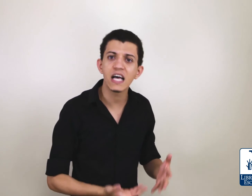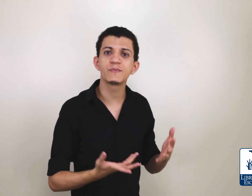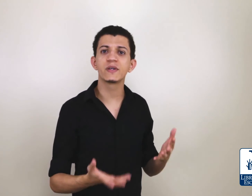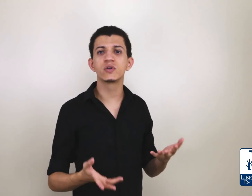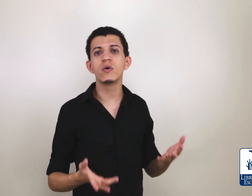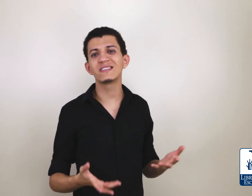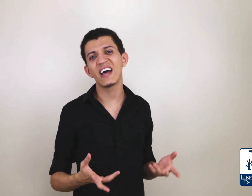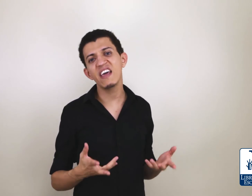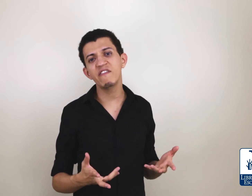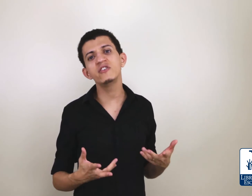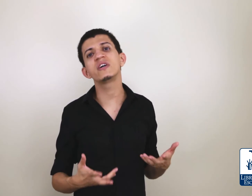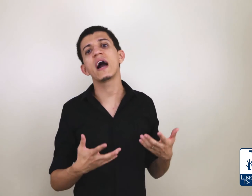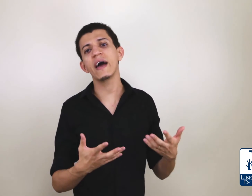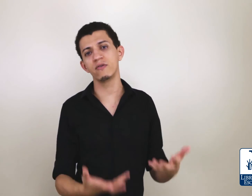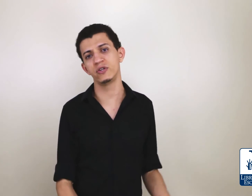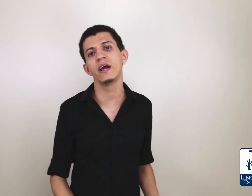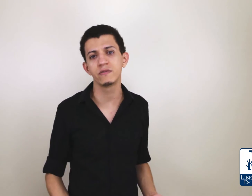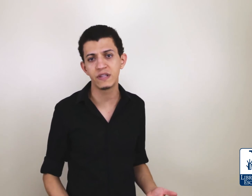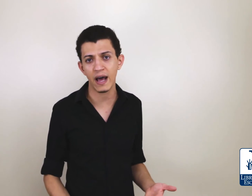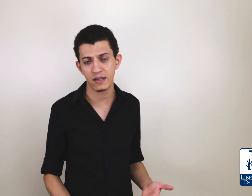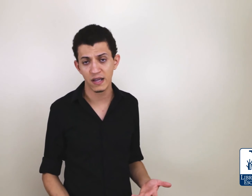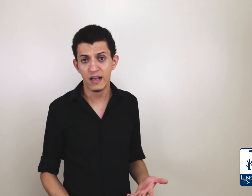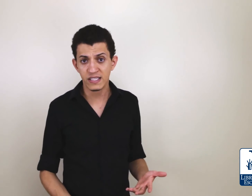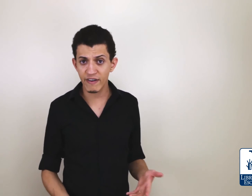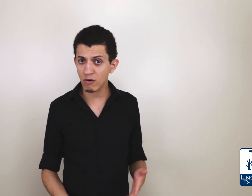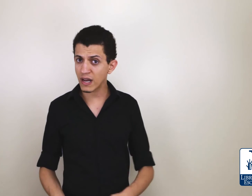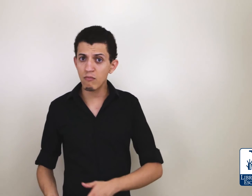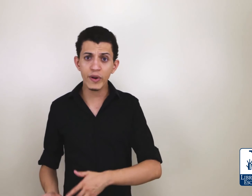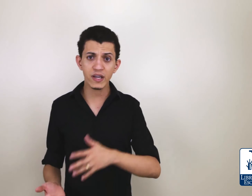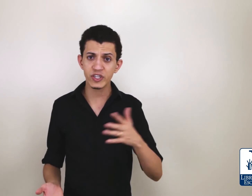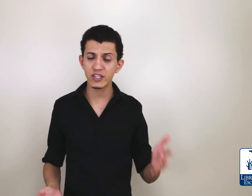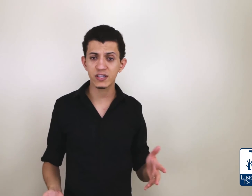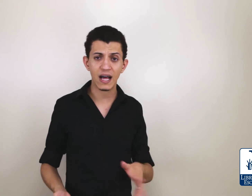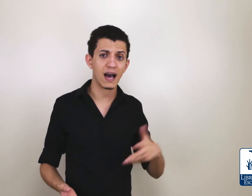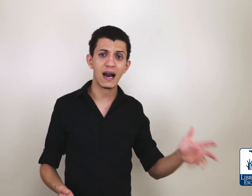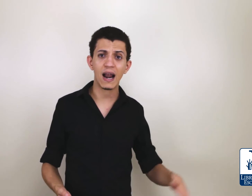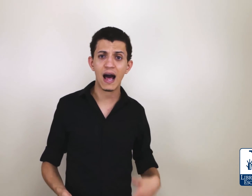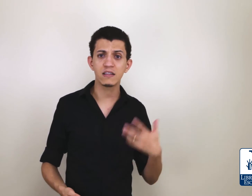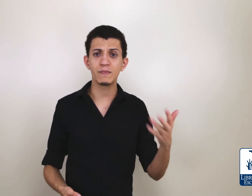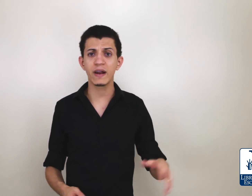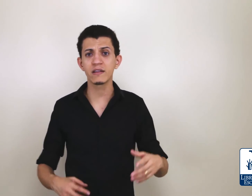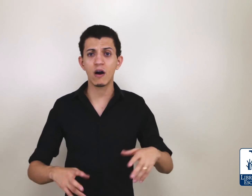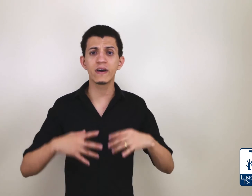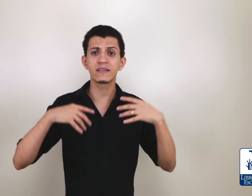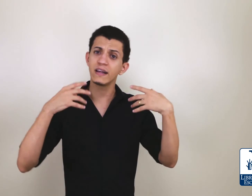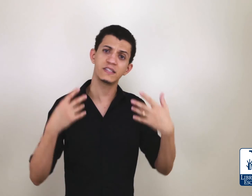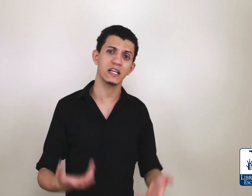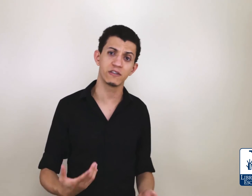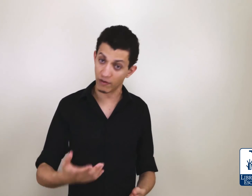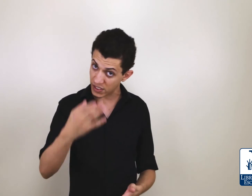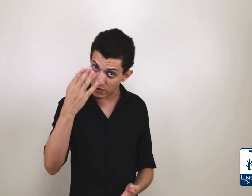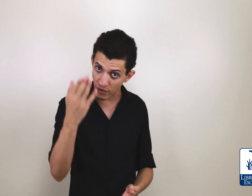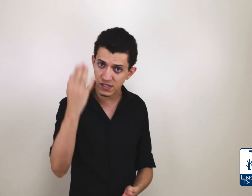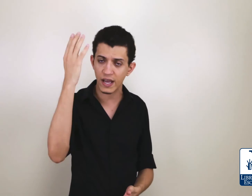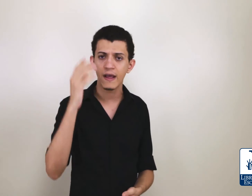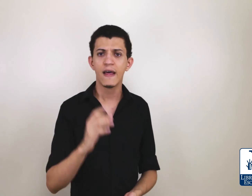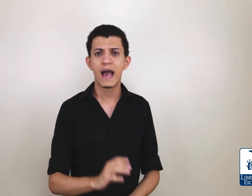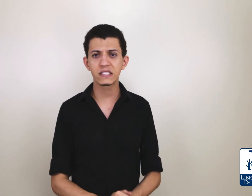as pessoas a reivindicarem os direitos delas. Você vai encontrar muita gente que está lá calada, esperando ter alguém que tenha iniciativa, talvez seja você essa